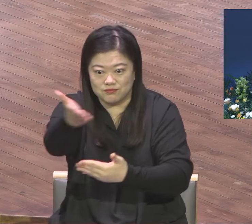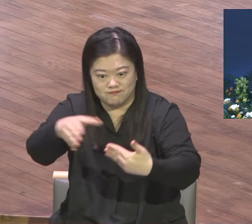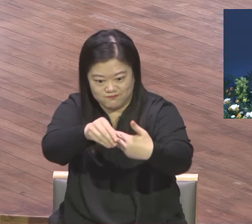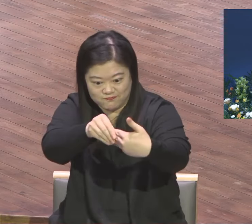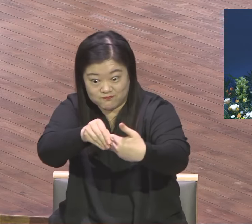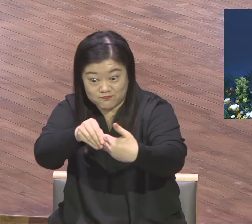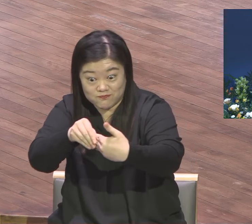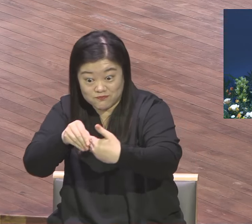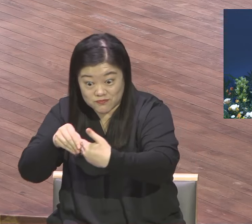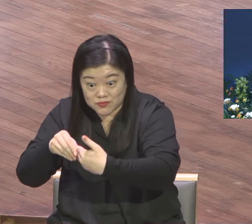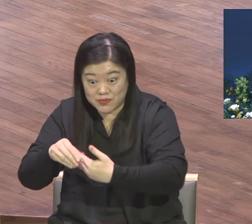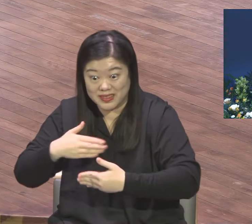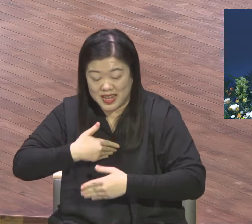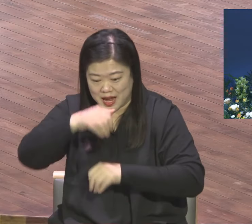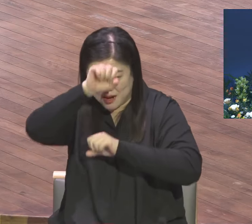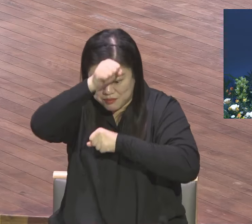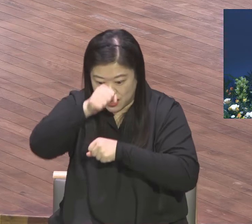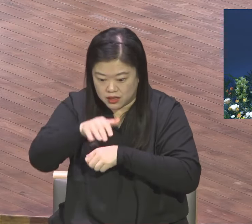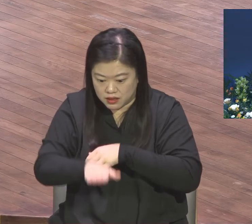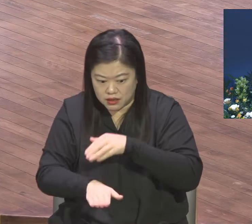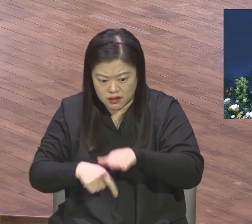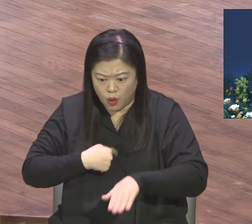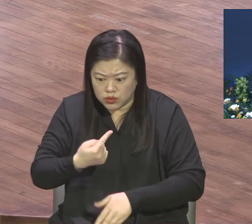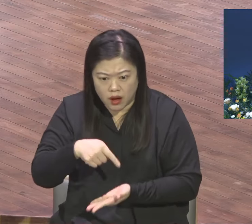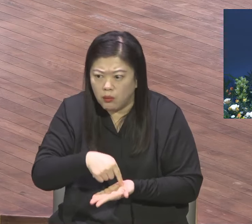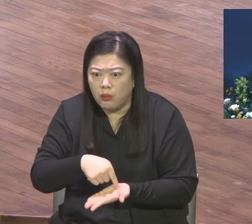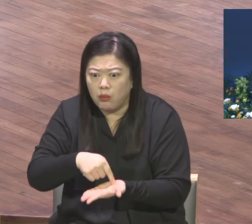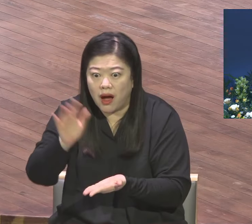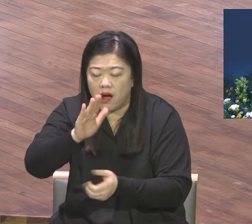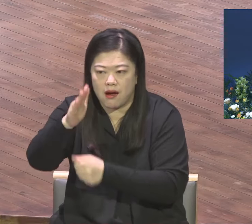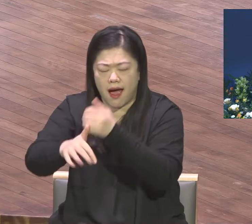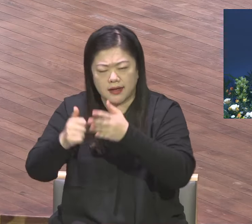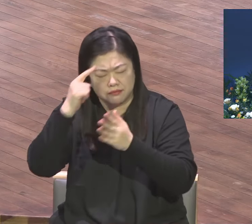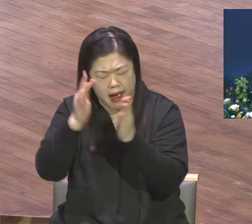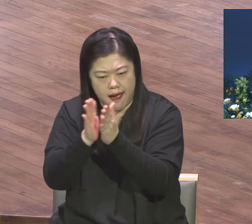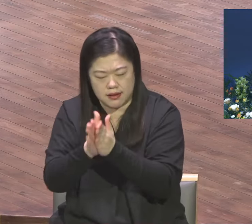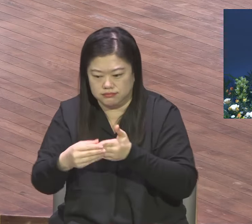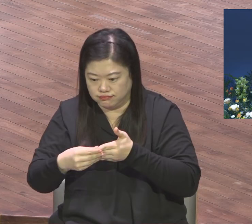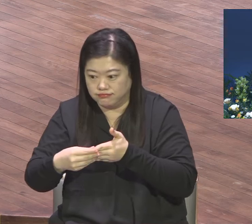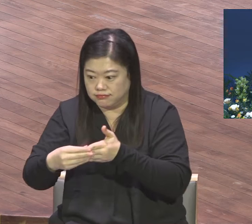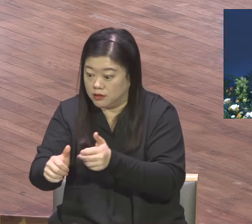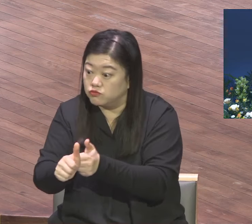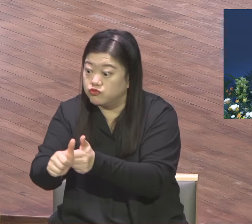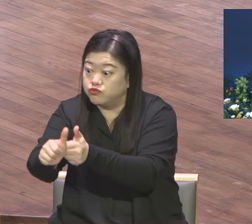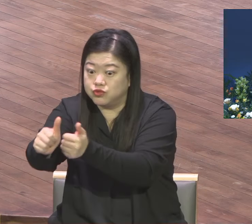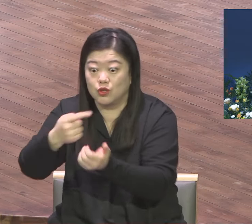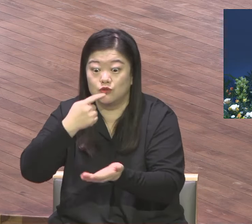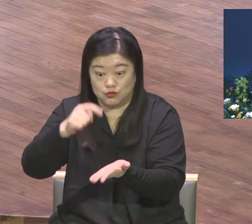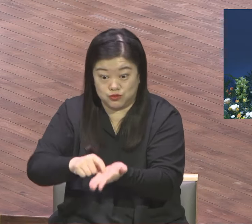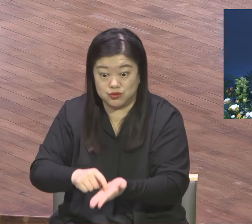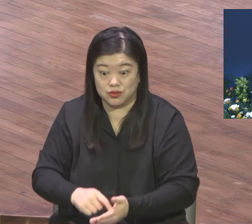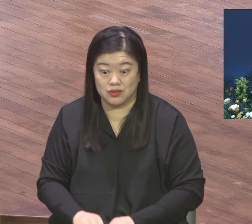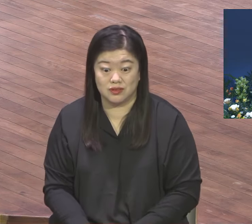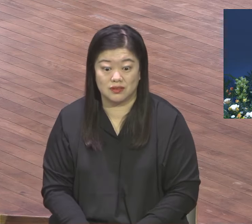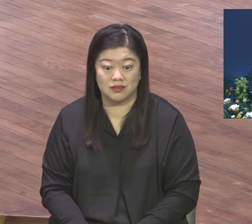걸음을 다 내가 지켜주시리라. 그러니까 이 찬양이 엄청난 찬양입니다.